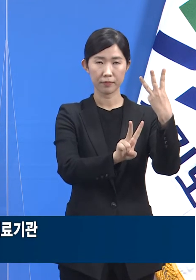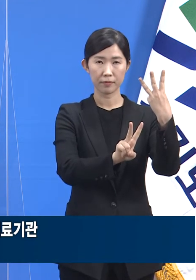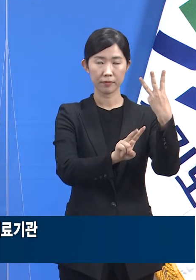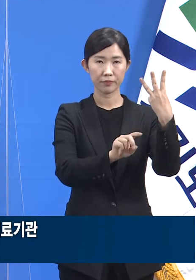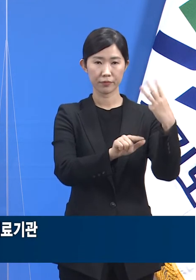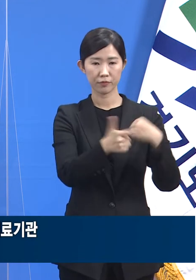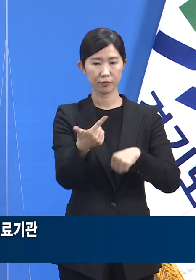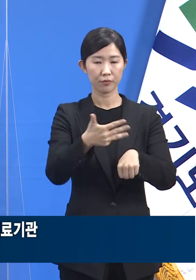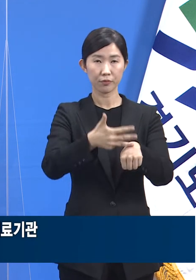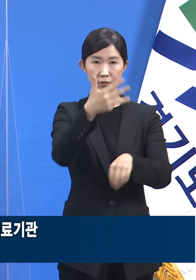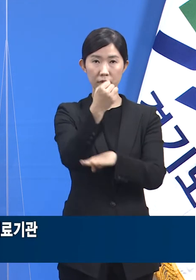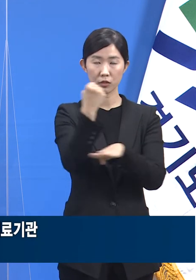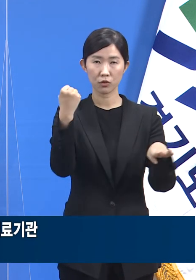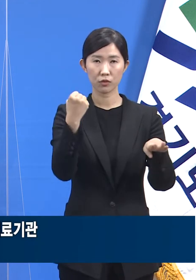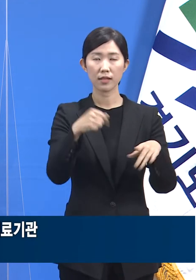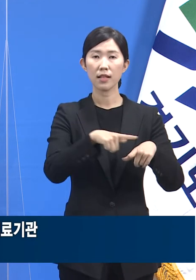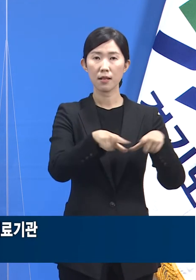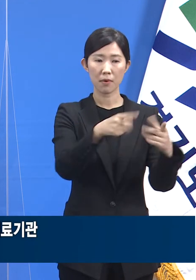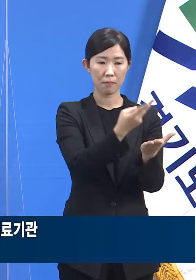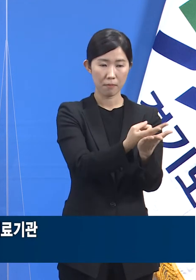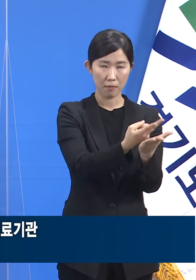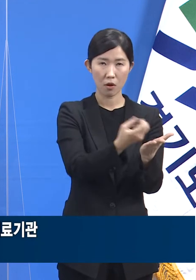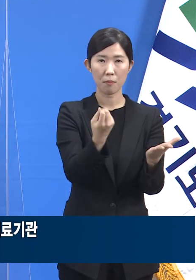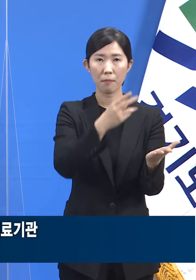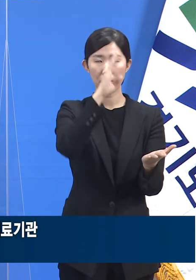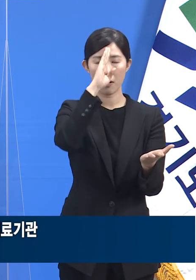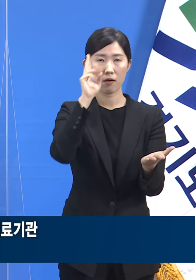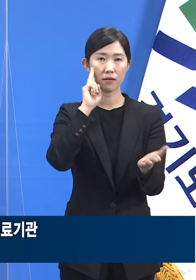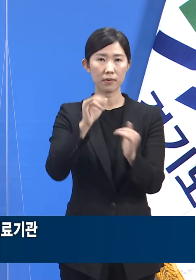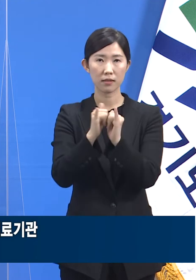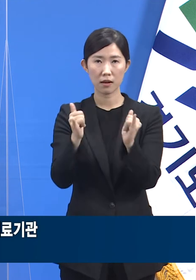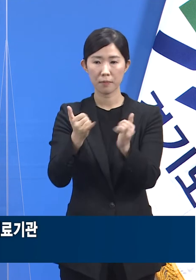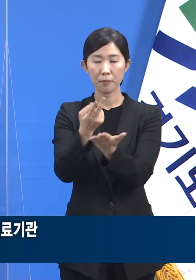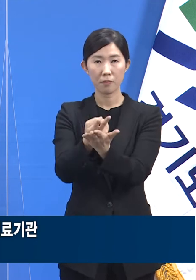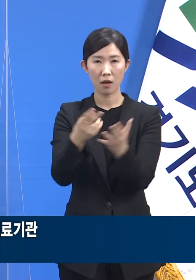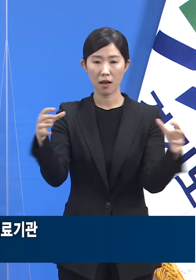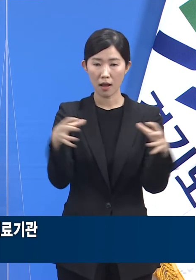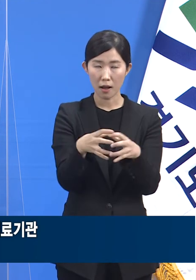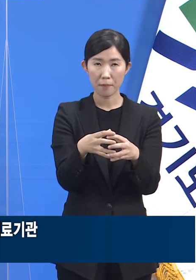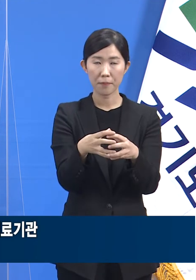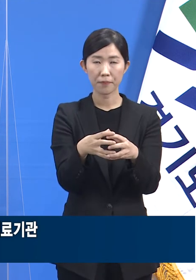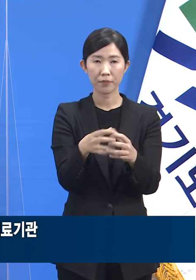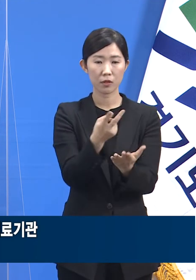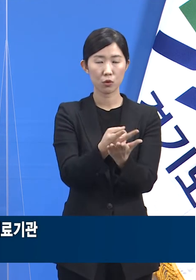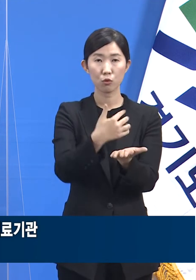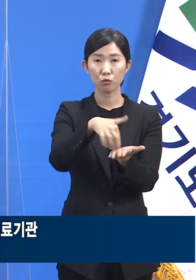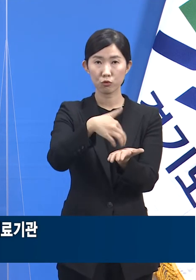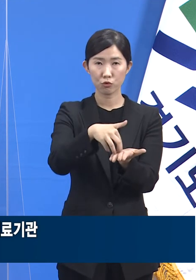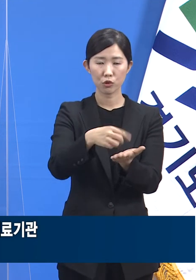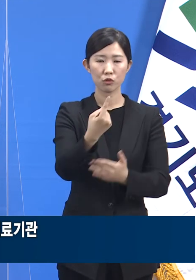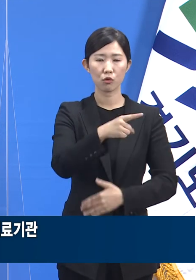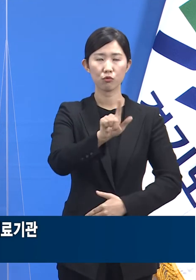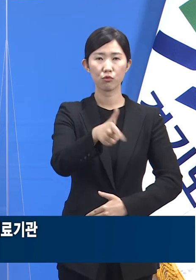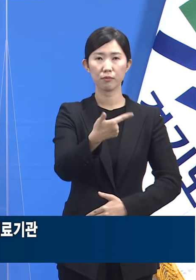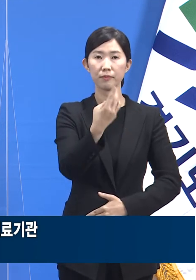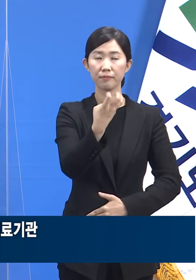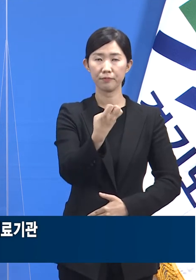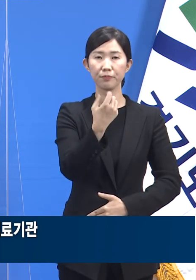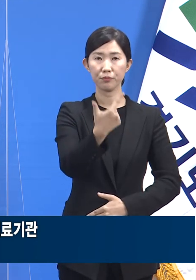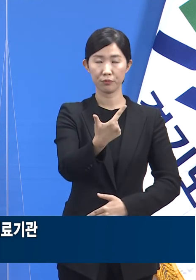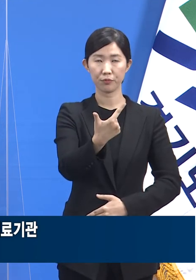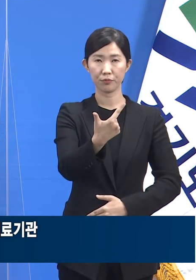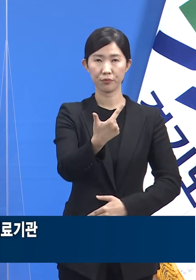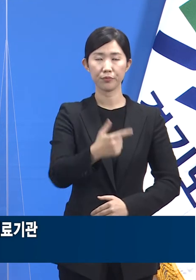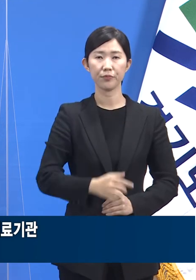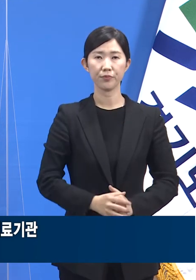일반과 중증환자 병상을 합한 도내 의료기관 확보 병상은 총 1636개입니다.